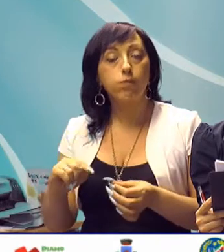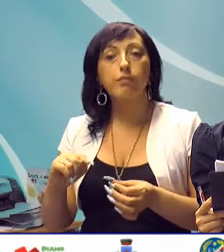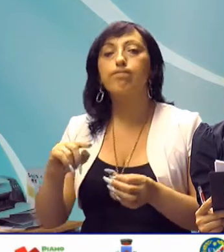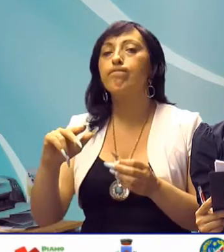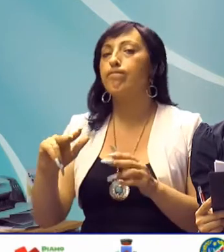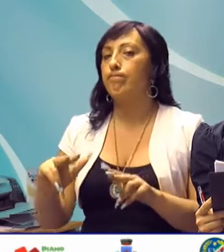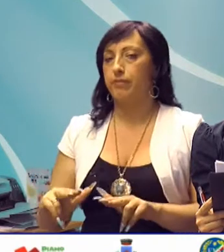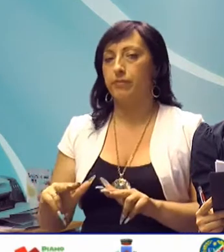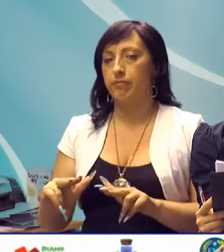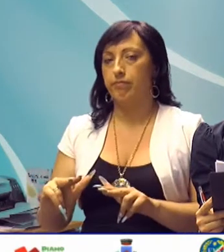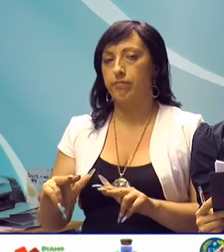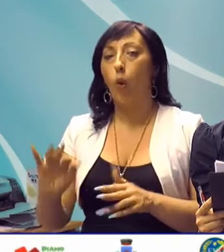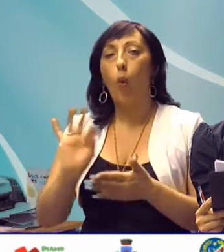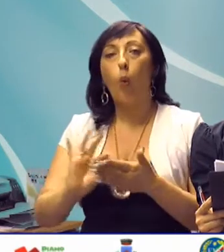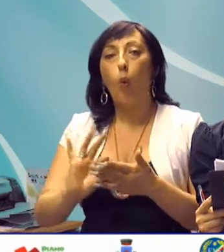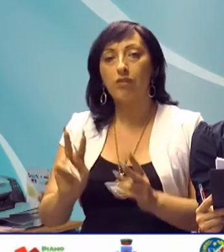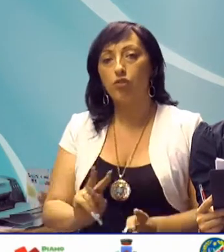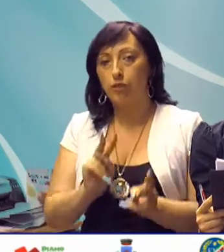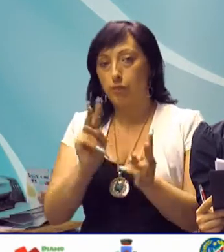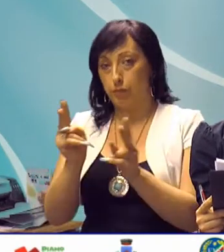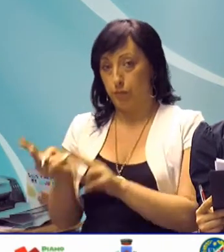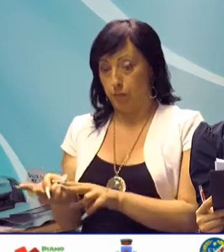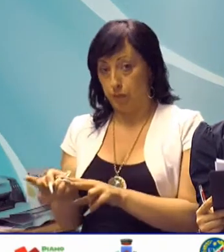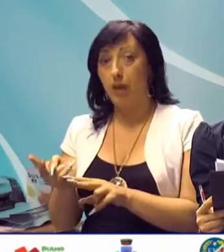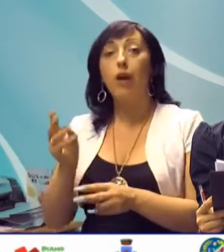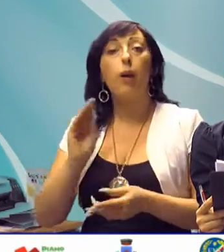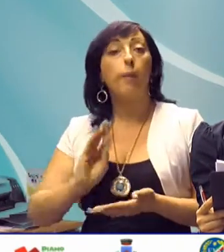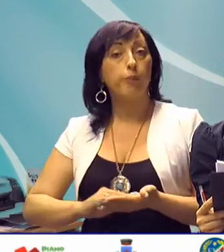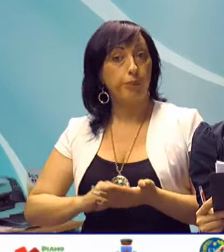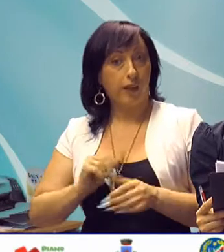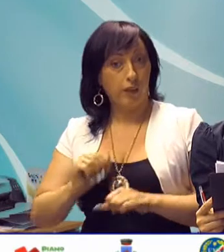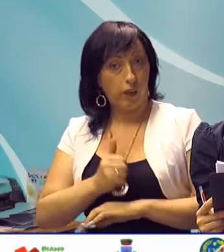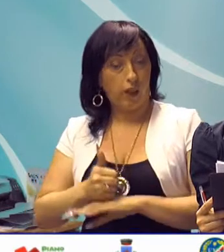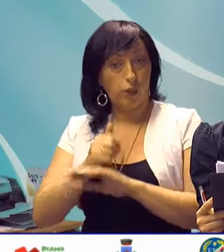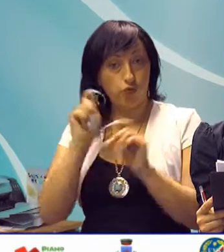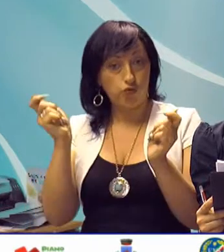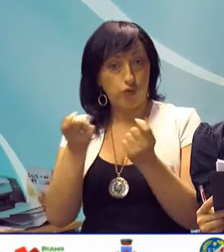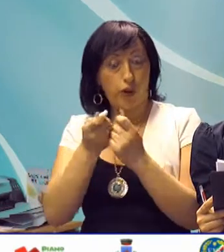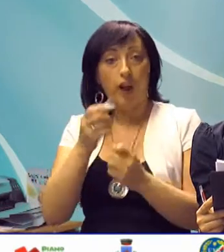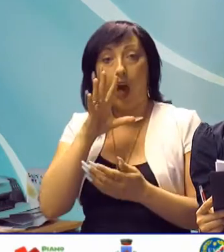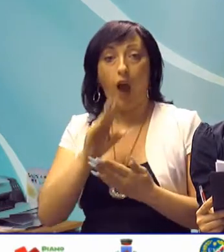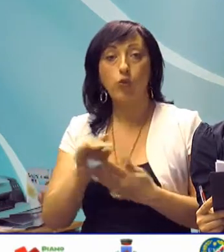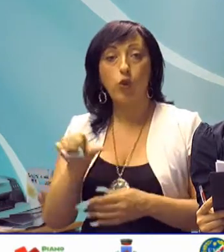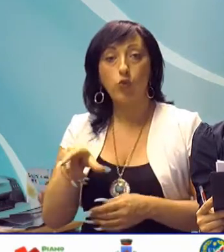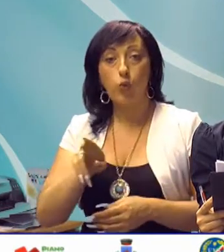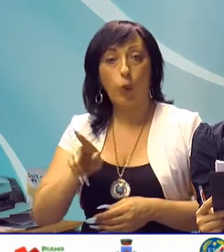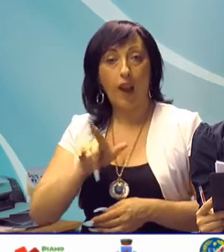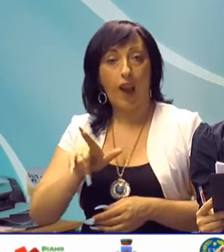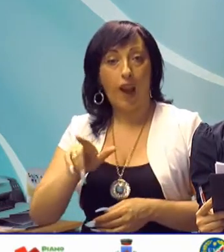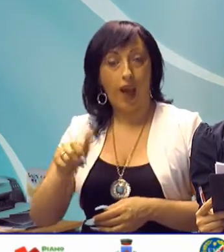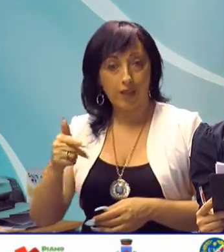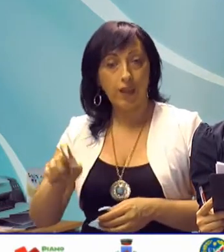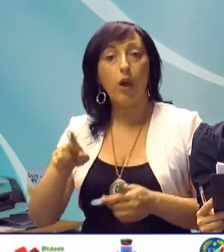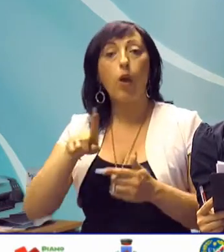sancisce il trasferimento degli uffici alla presenza del direttore generale Antonio Squillante del